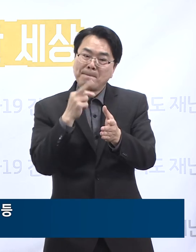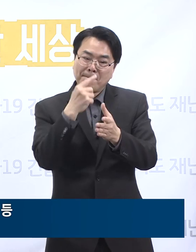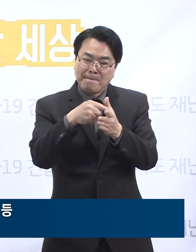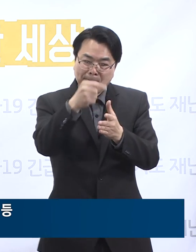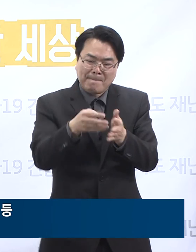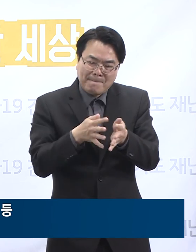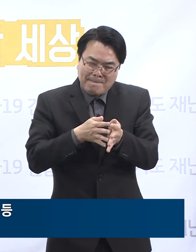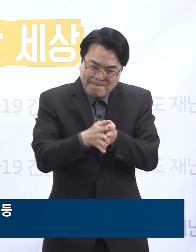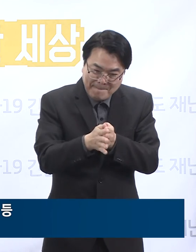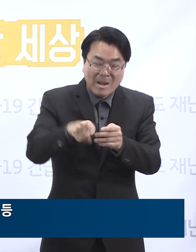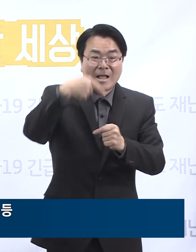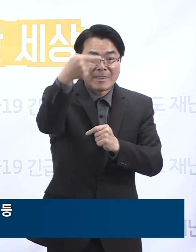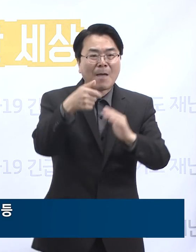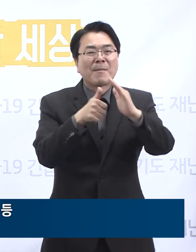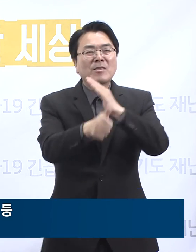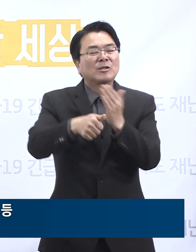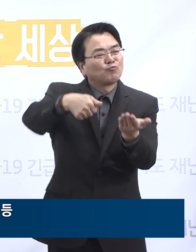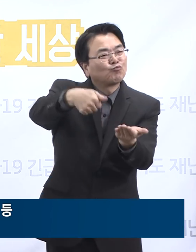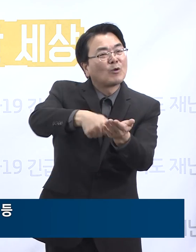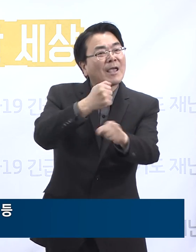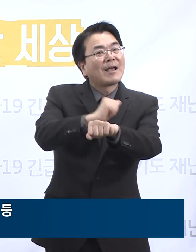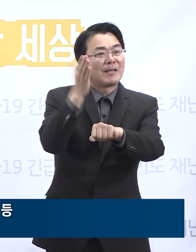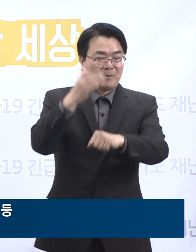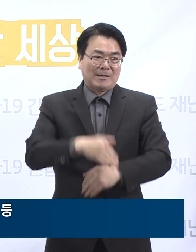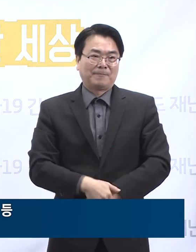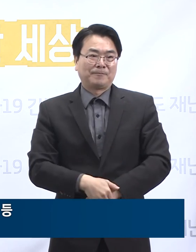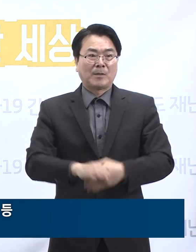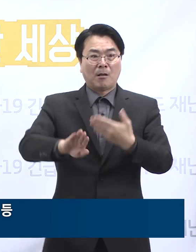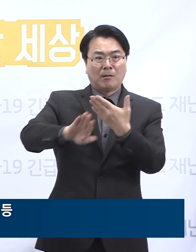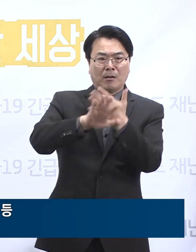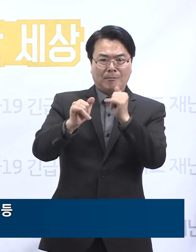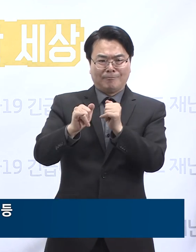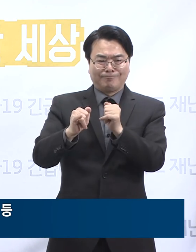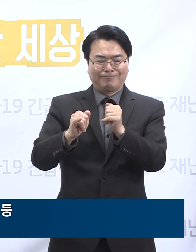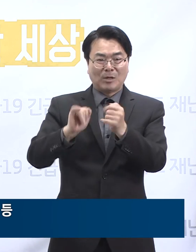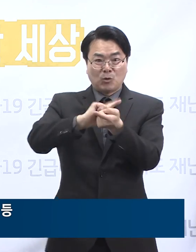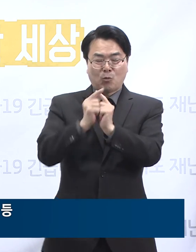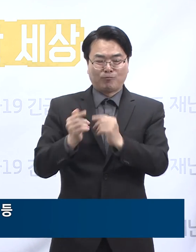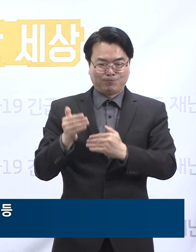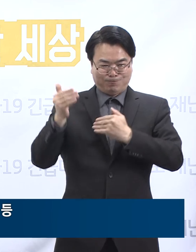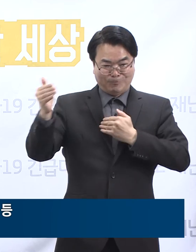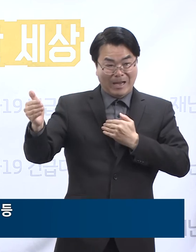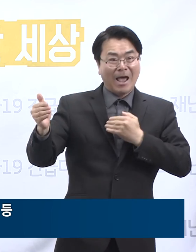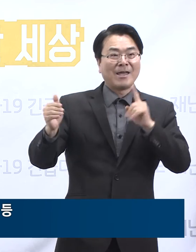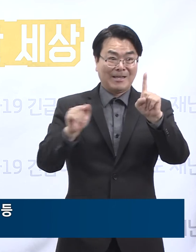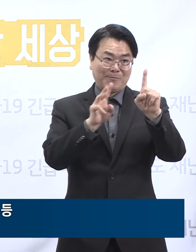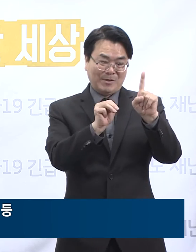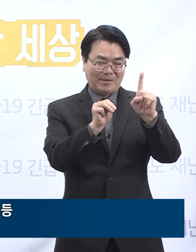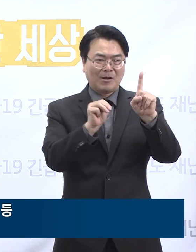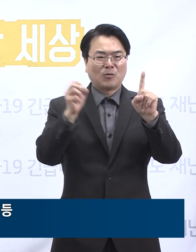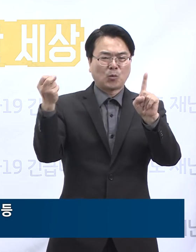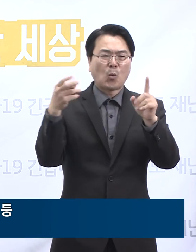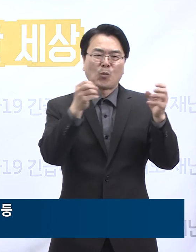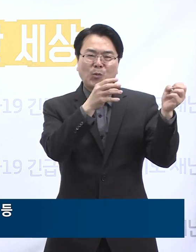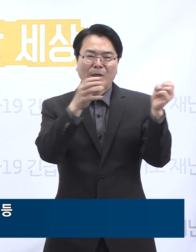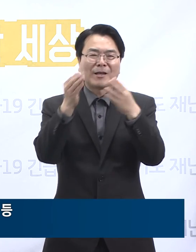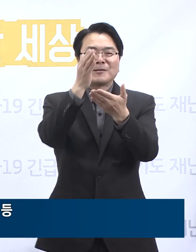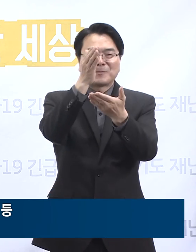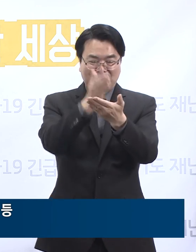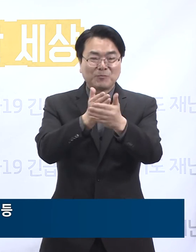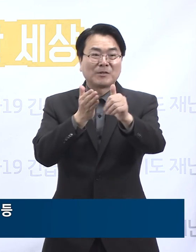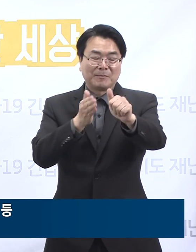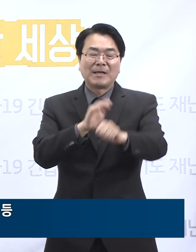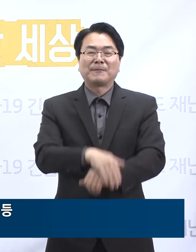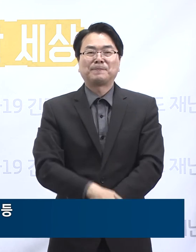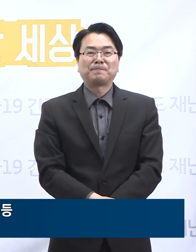투표소 안팎에서는 다른 선거인과 1미터 이상 거리를 두고 불필요한 대화는 자제하여 주시기 바랍니다.